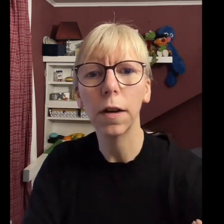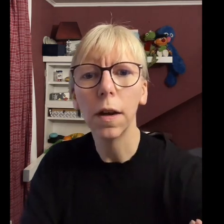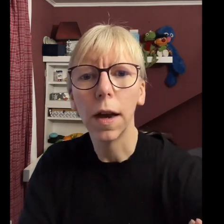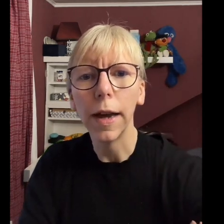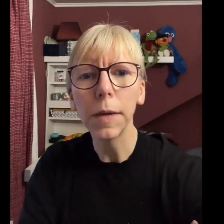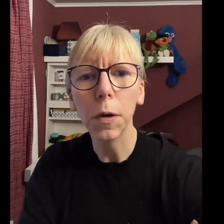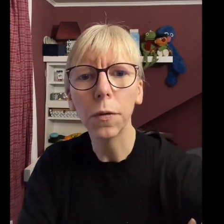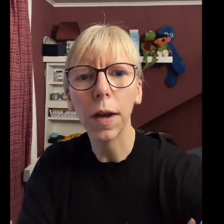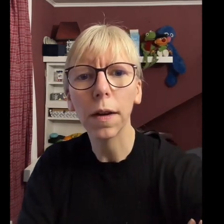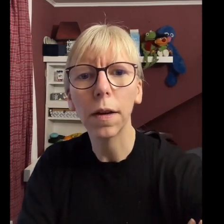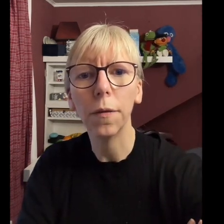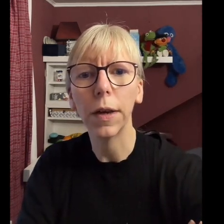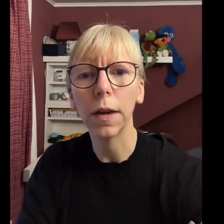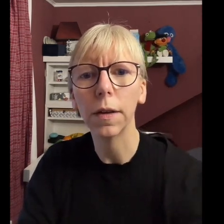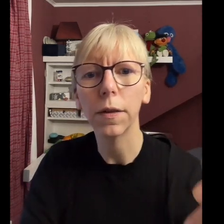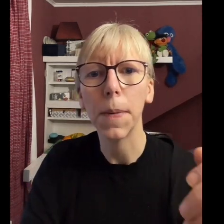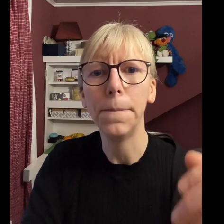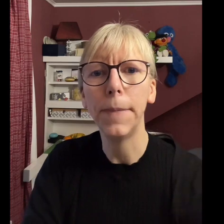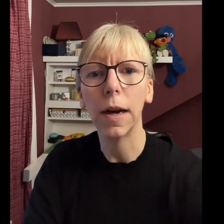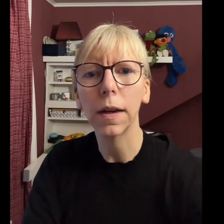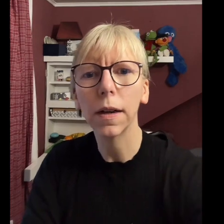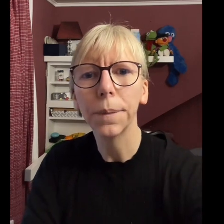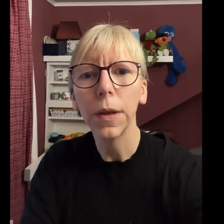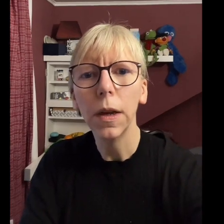eingebaut werden, wer es mag. Das